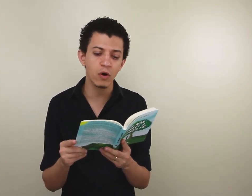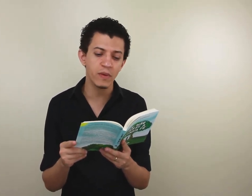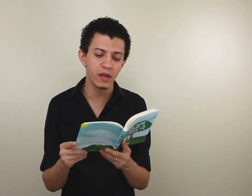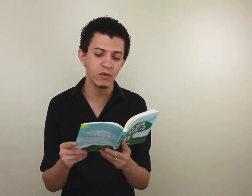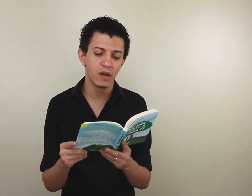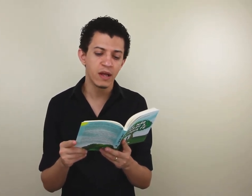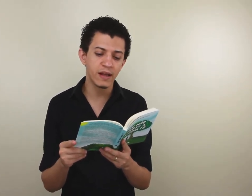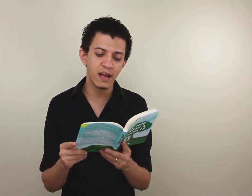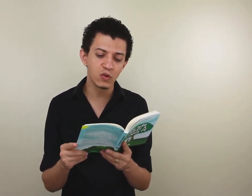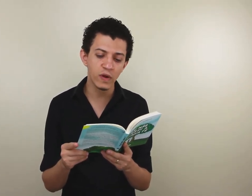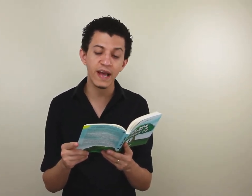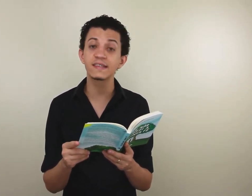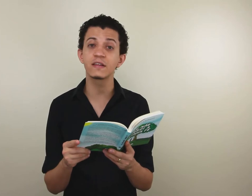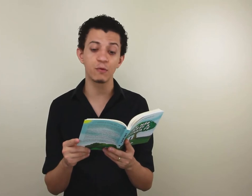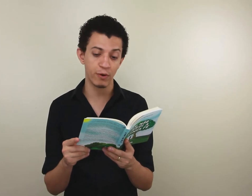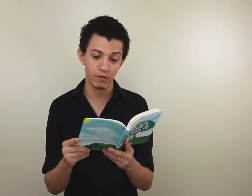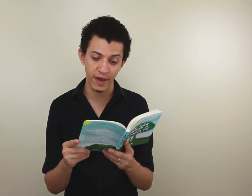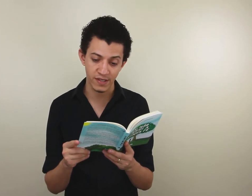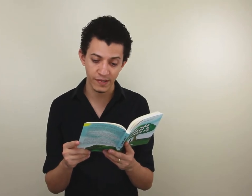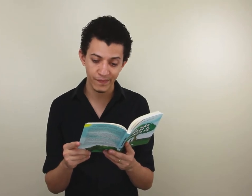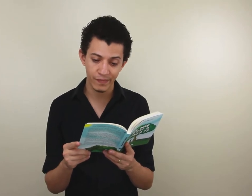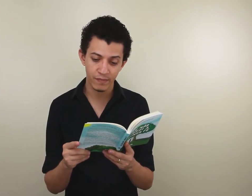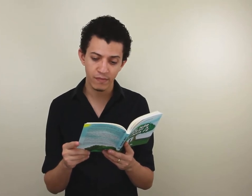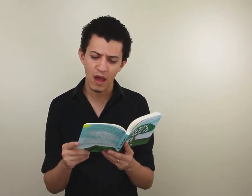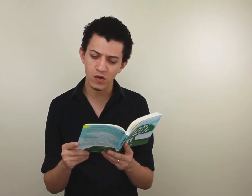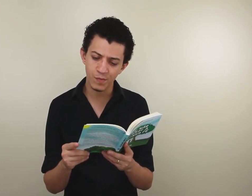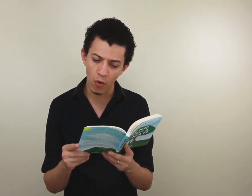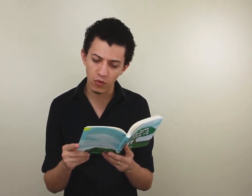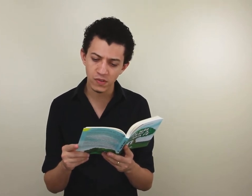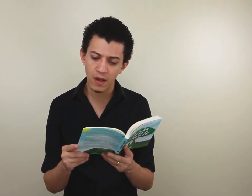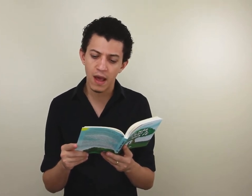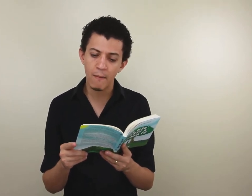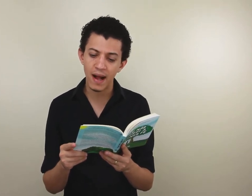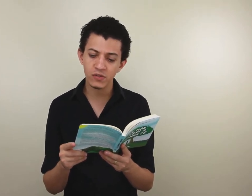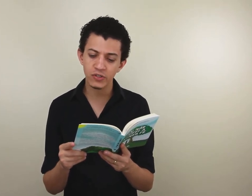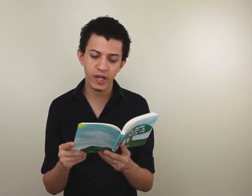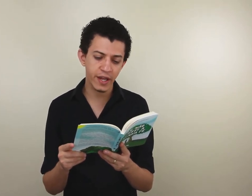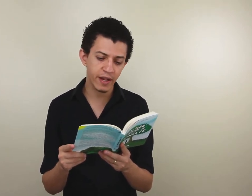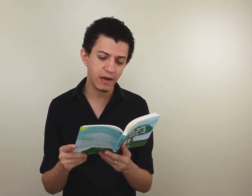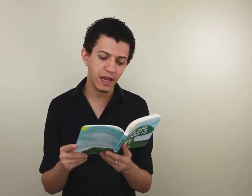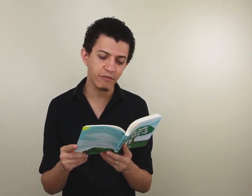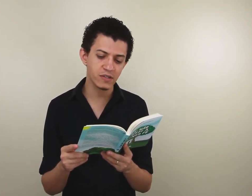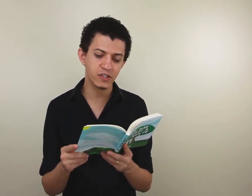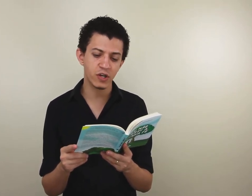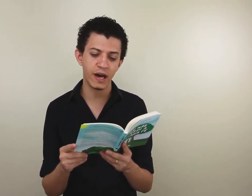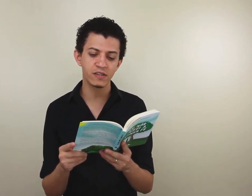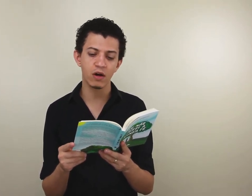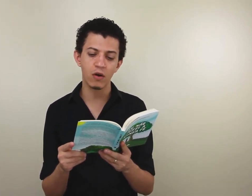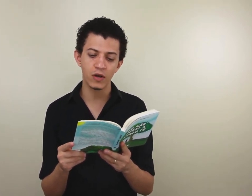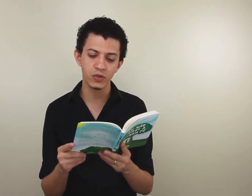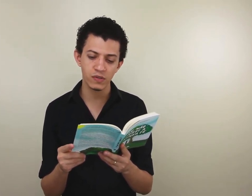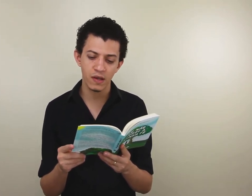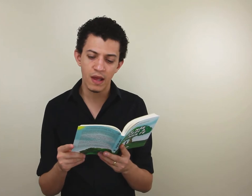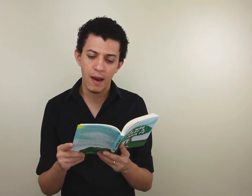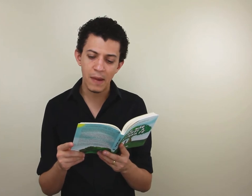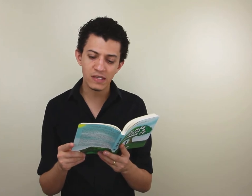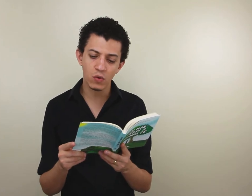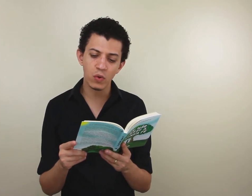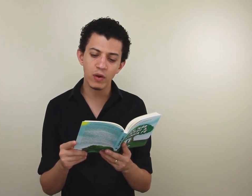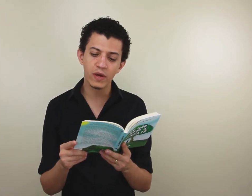domínio da leitura e a escrita do português. Aos poucos, Madison adquiriu livros e dicionários teológicos, mas concluiu